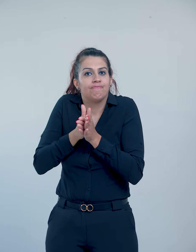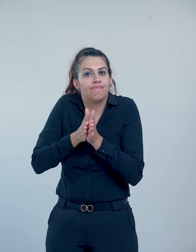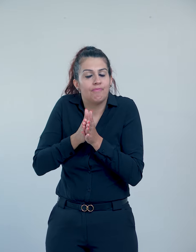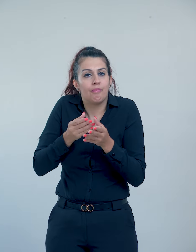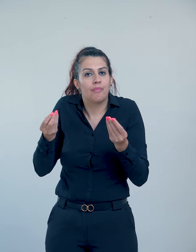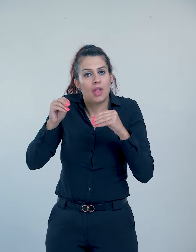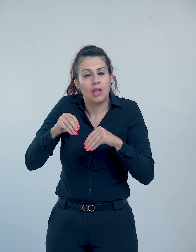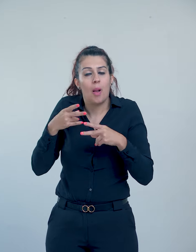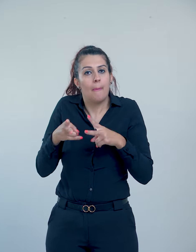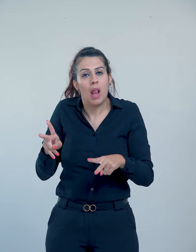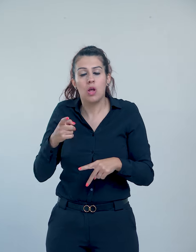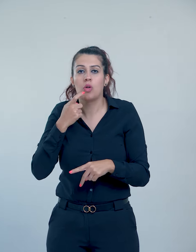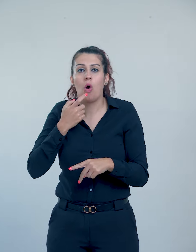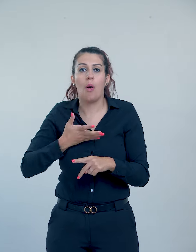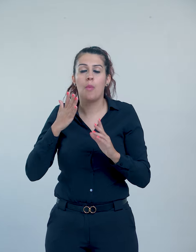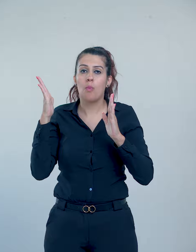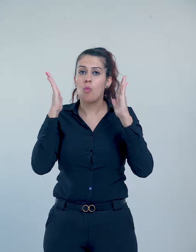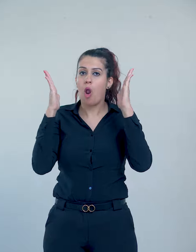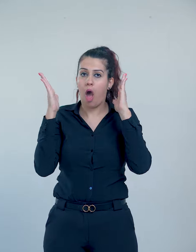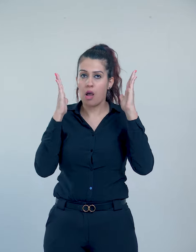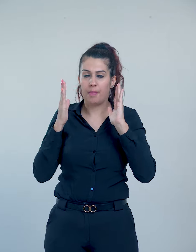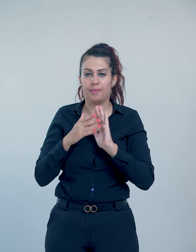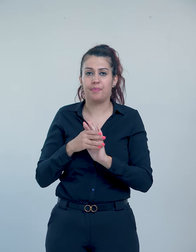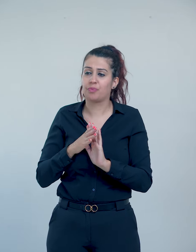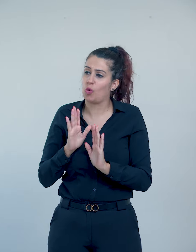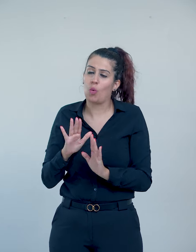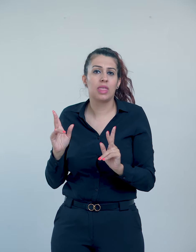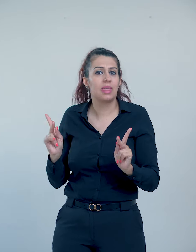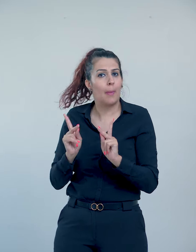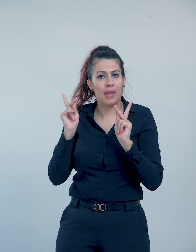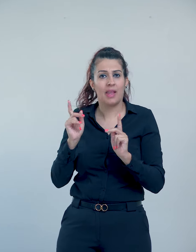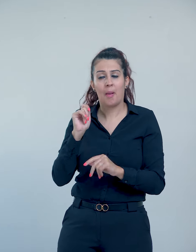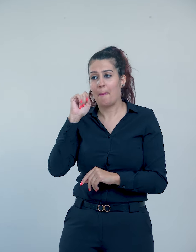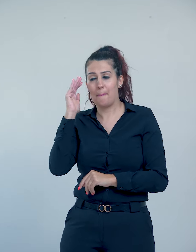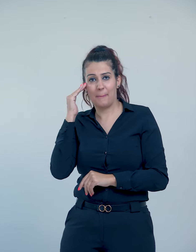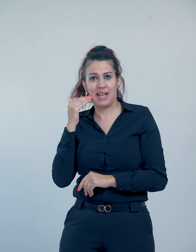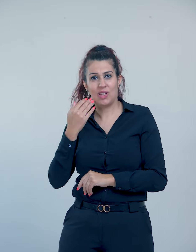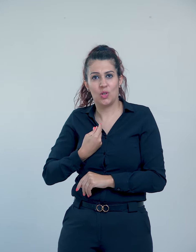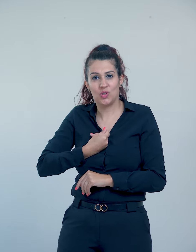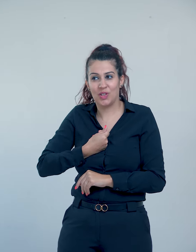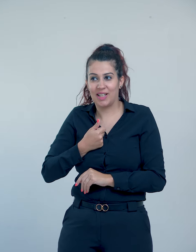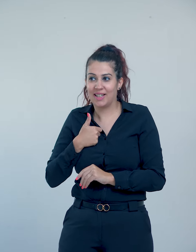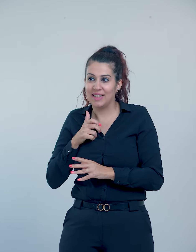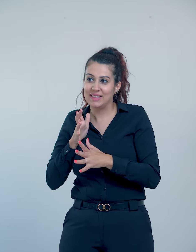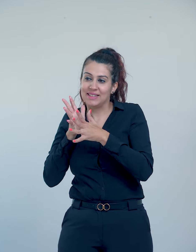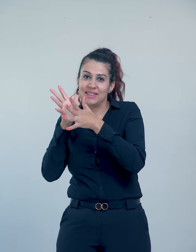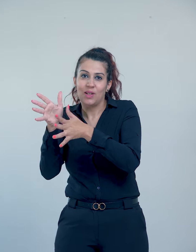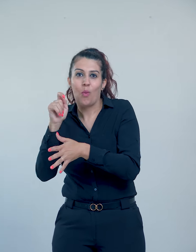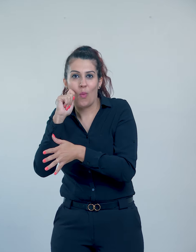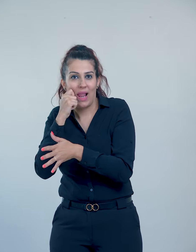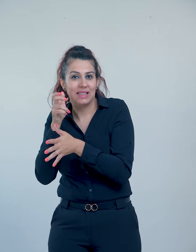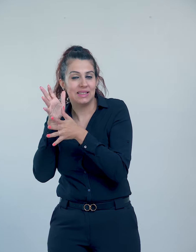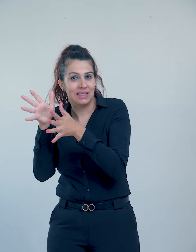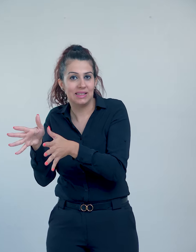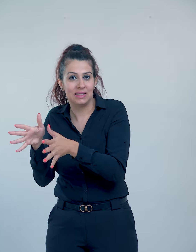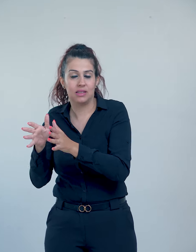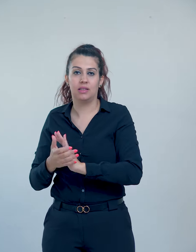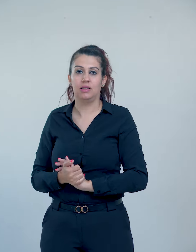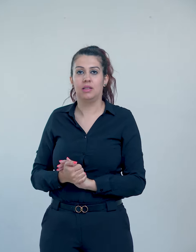المراهقة ومن الطبيعي أن تشعر اليافعة بما يلتجاه يافع ما وأن يعجب